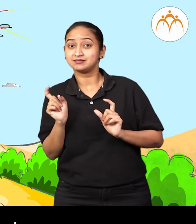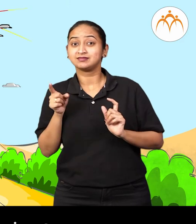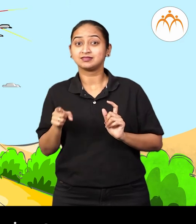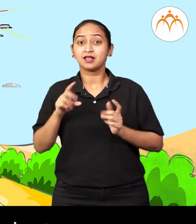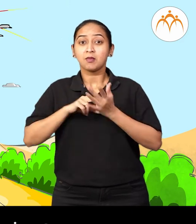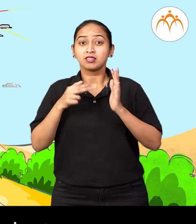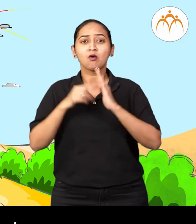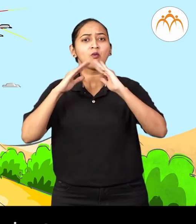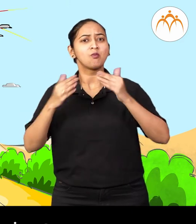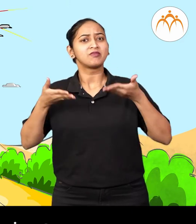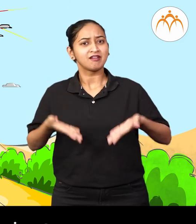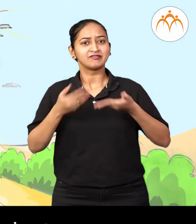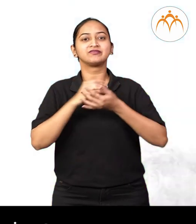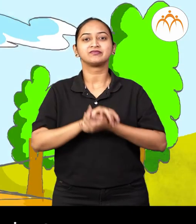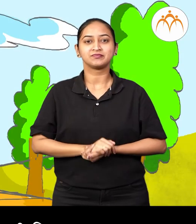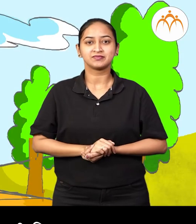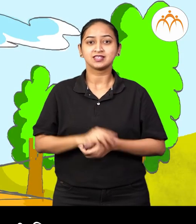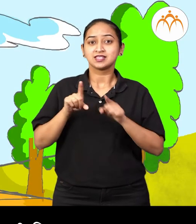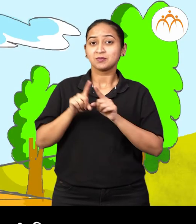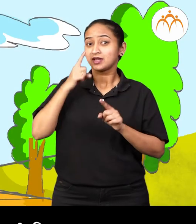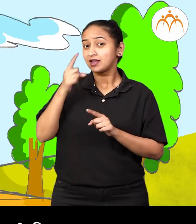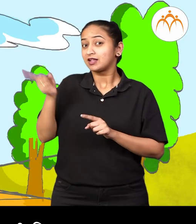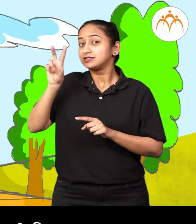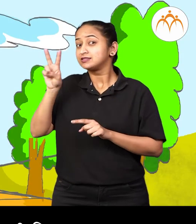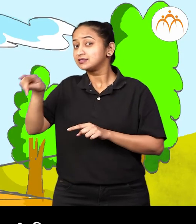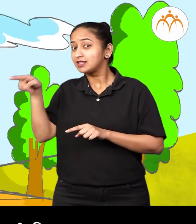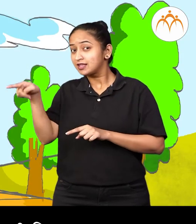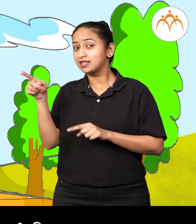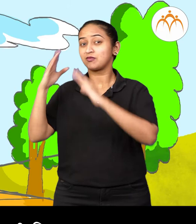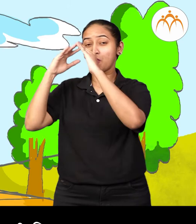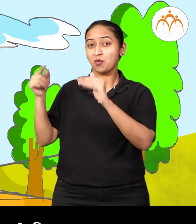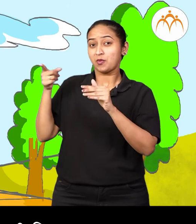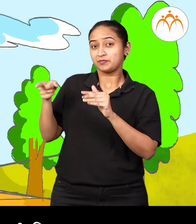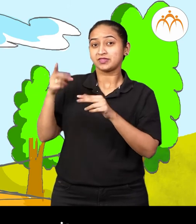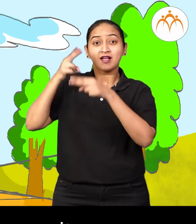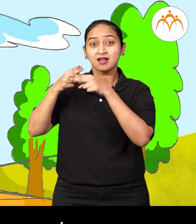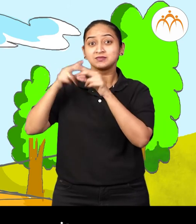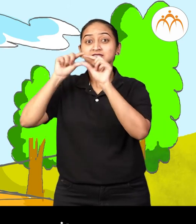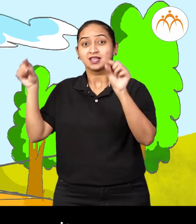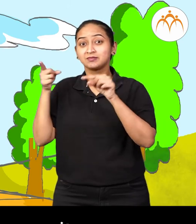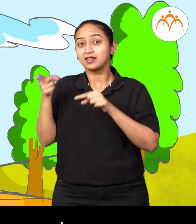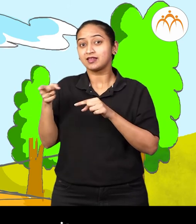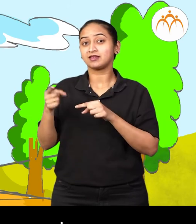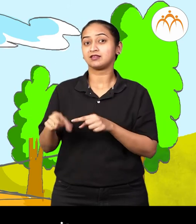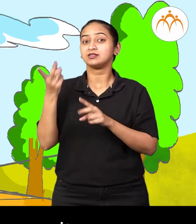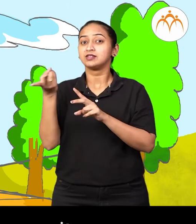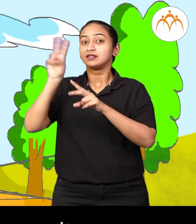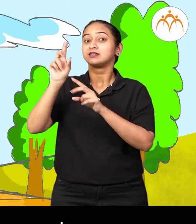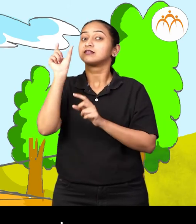घर बर का दीपाचा घराचे नाओ लक्षुमी निवास घराला निवास आसे ही मंटात बर